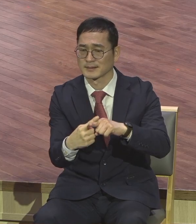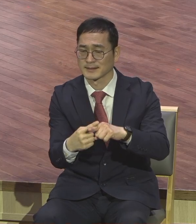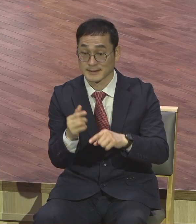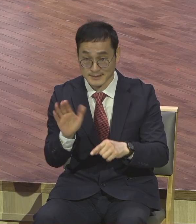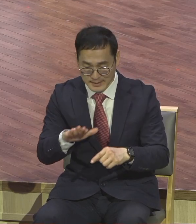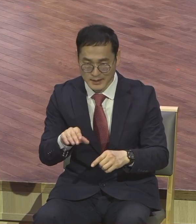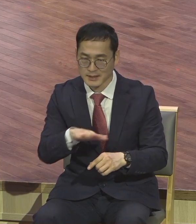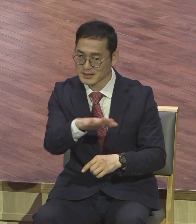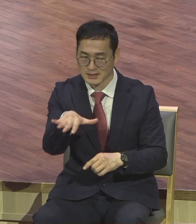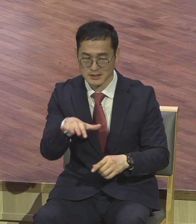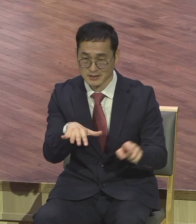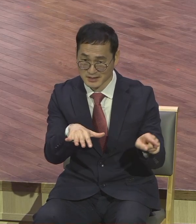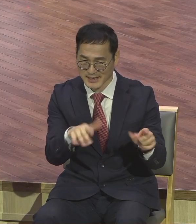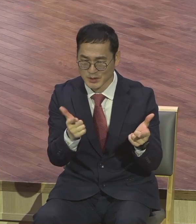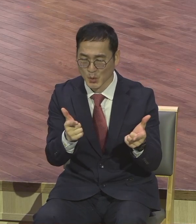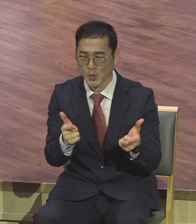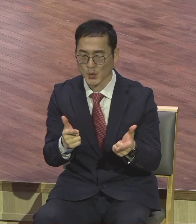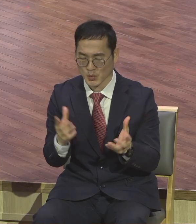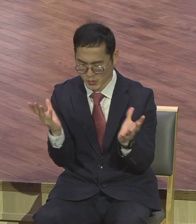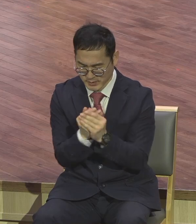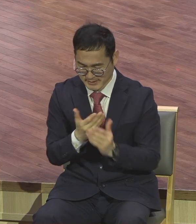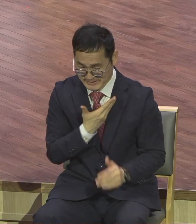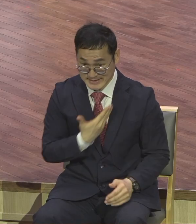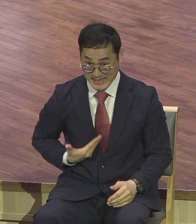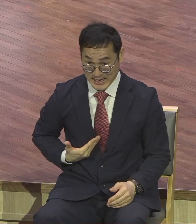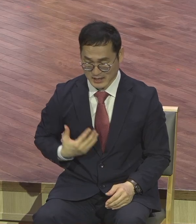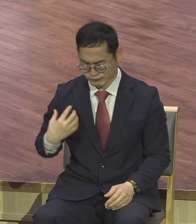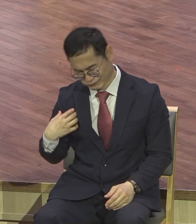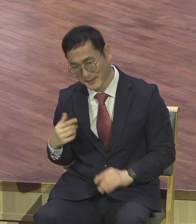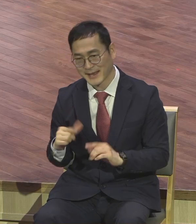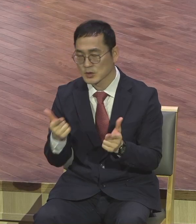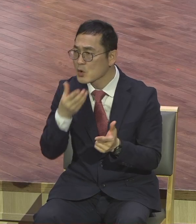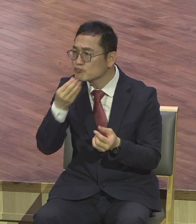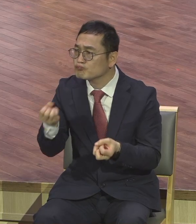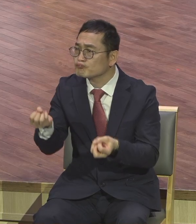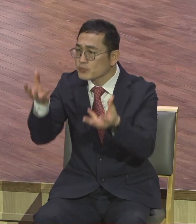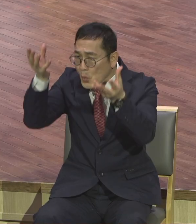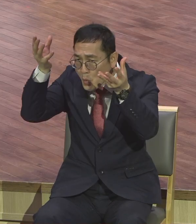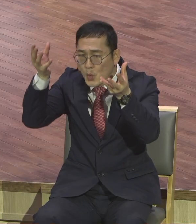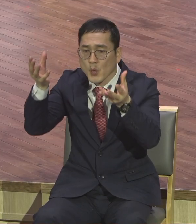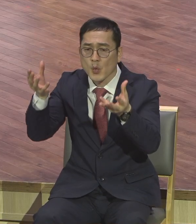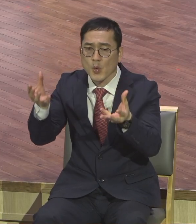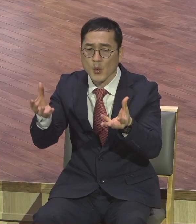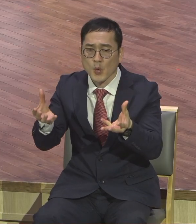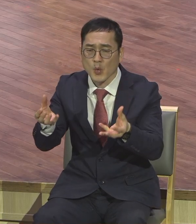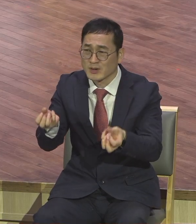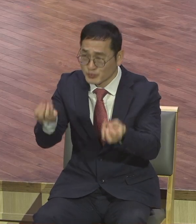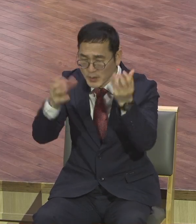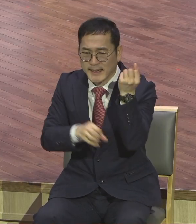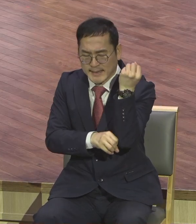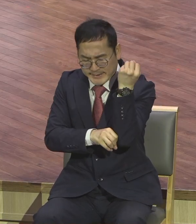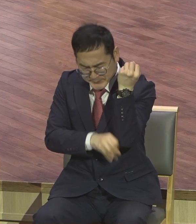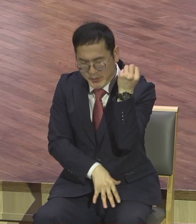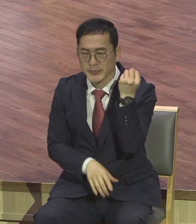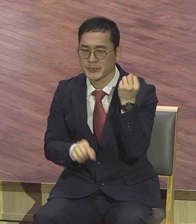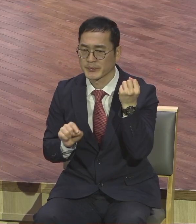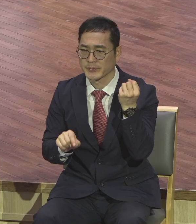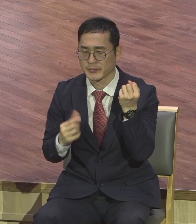아니에요. 부담되는 것이 아닙니다. 참된 축복의 이 발걸음의 사실을 기억하시기 바랍니다. 부담되는 게 하나도 없어요.